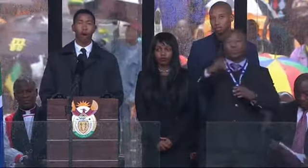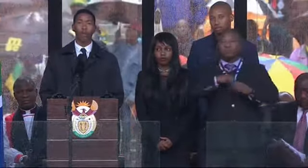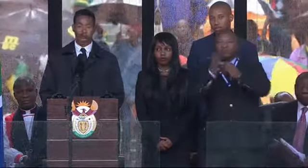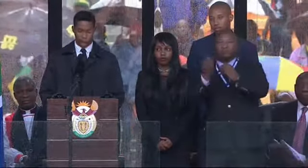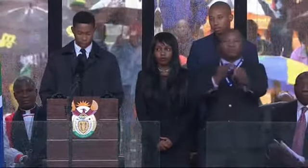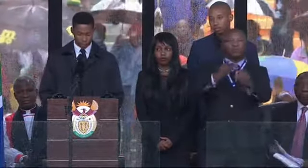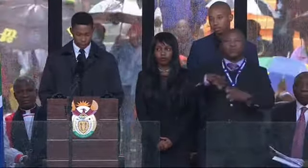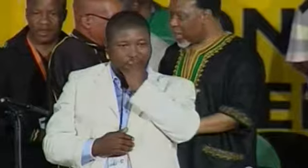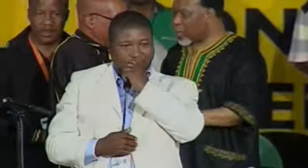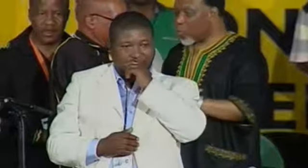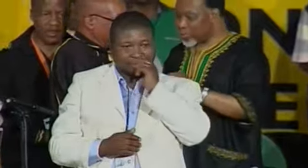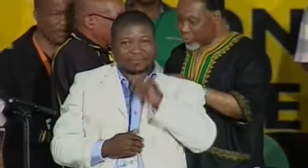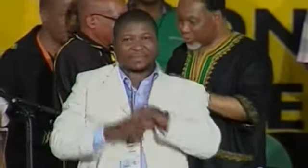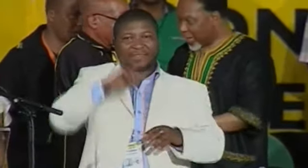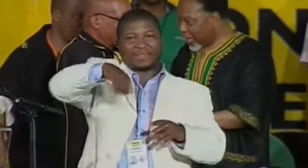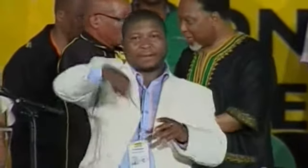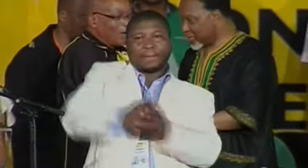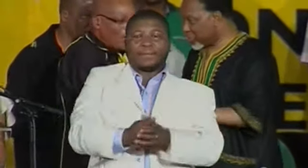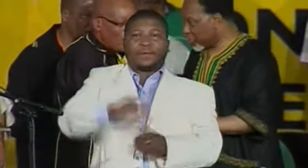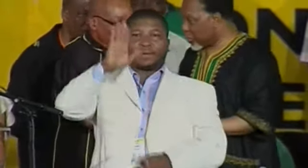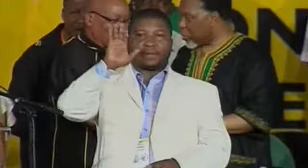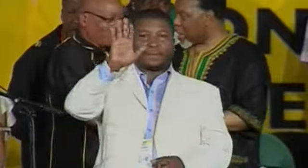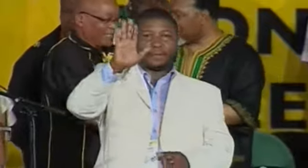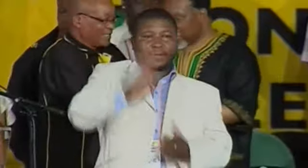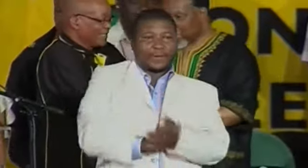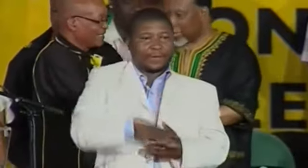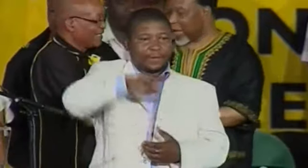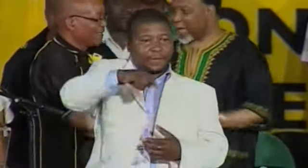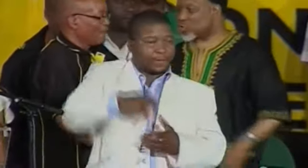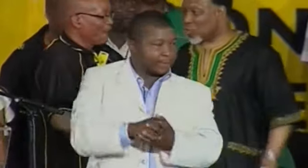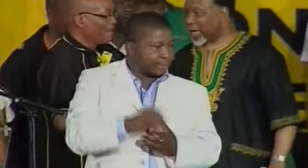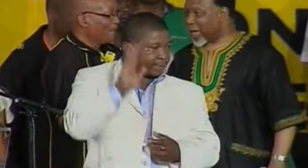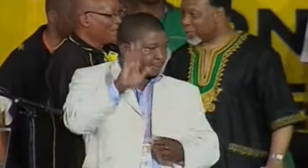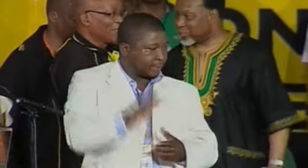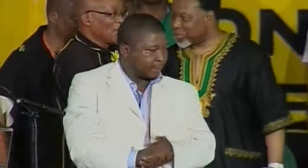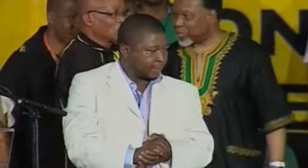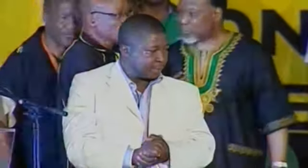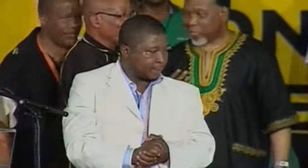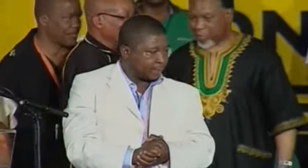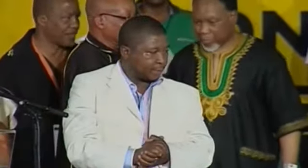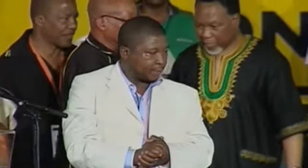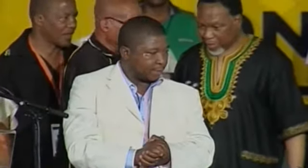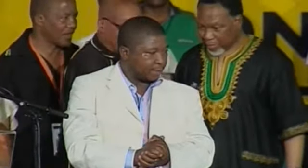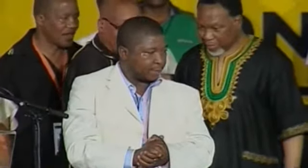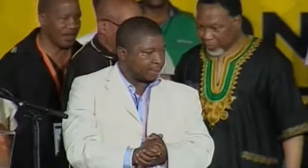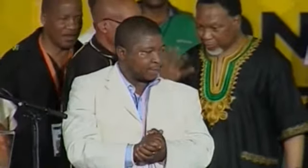qué avergonzarse de lo sucedido y promete que investigará la contratación del supuesto traductor. Cuando termines, back to your commission venue. ¡Suscríbete al